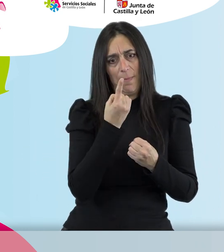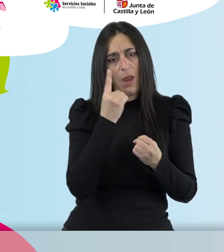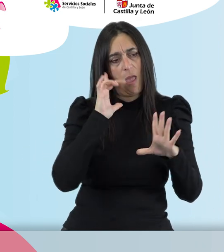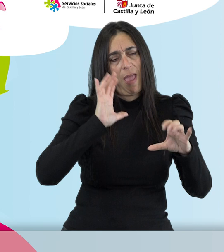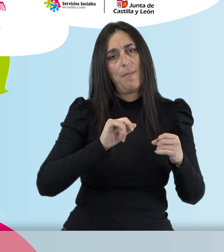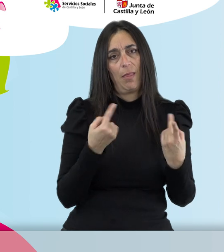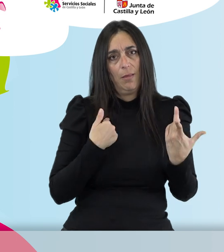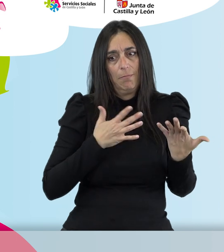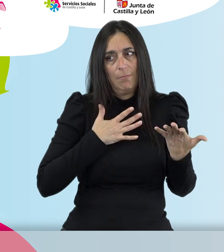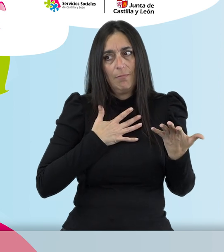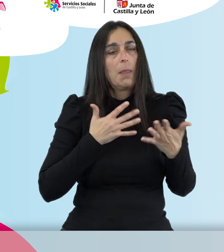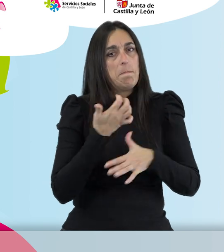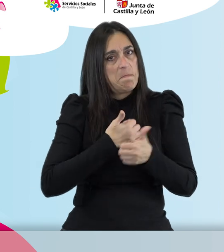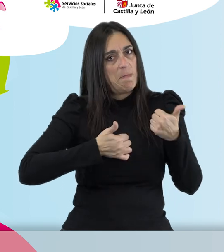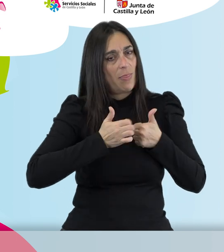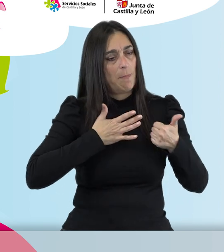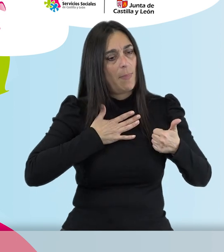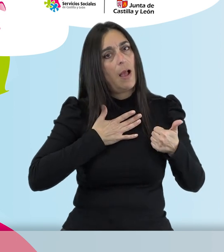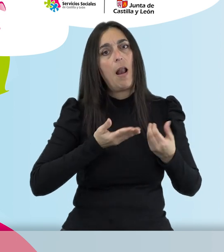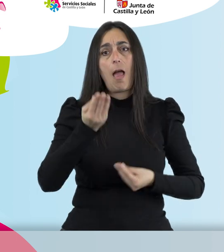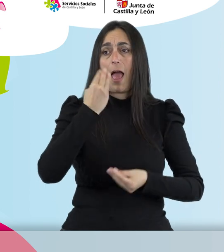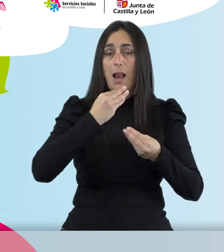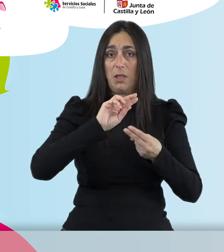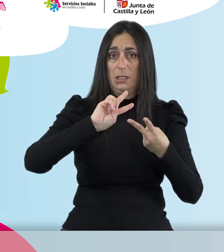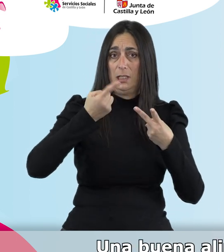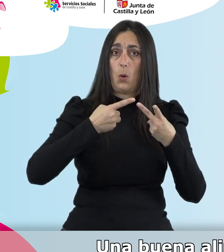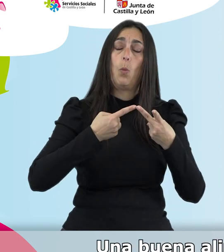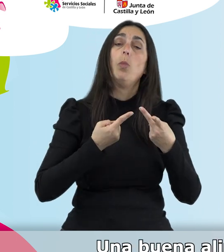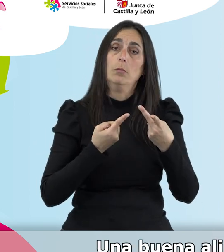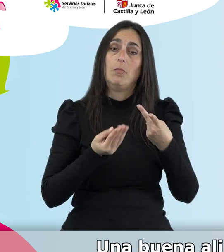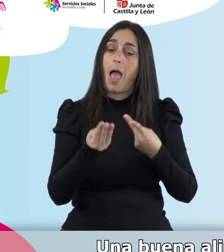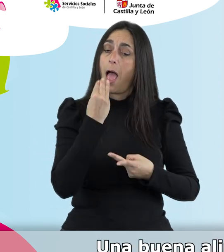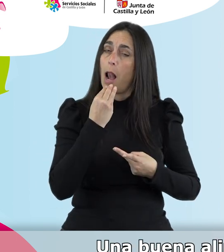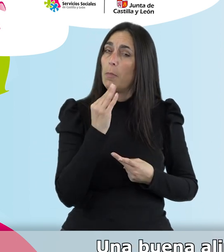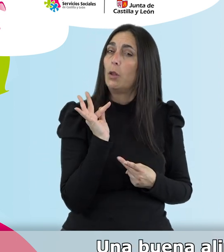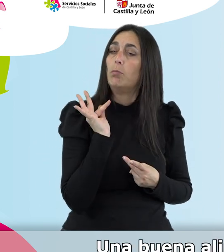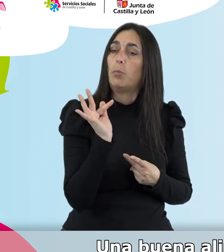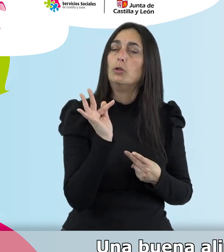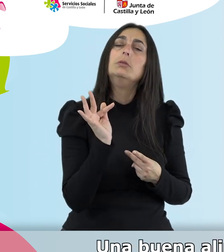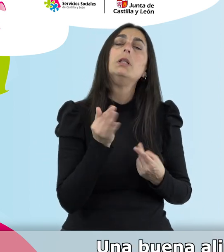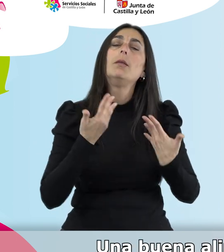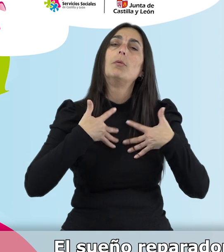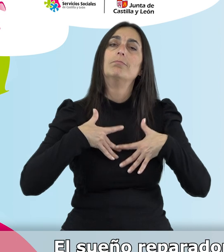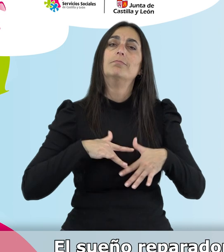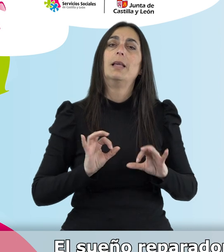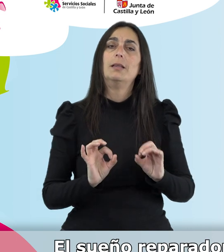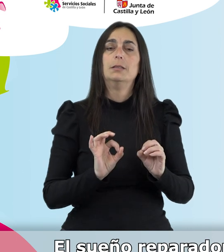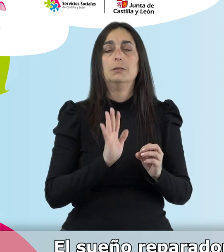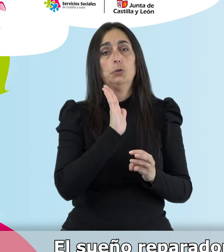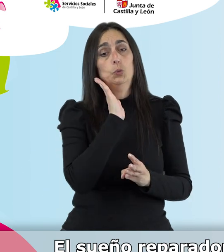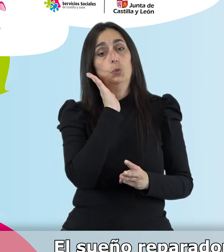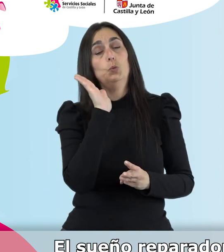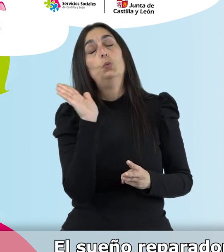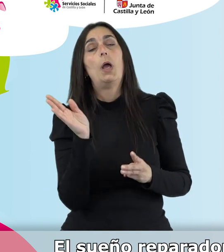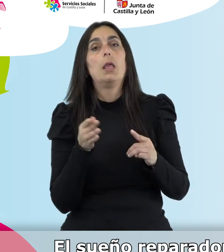Para mí es lo más principal. La alimentación, lo segundo. Una buena alimentación es muy positivo. El sueño